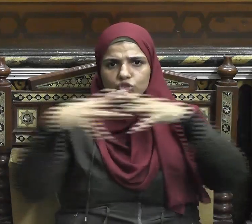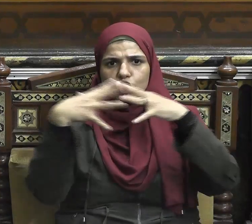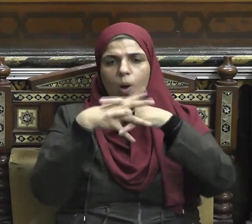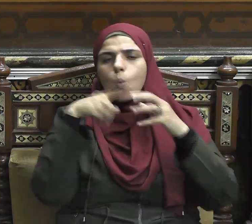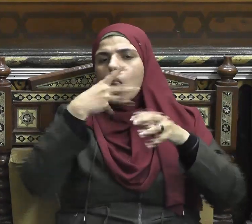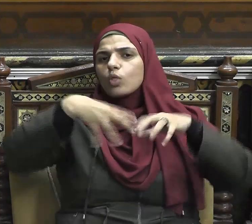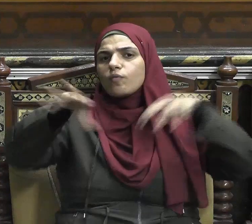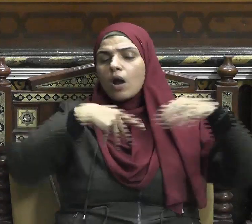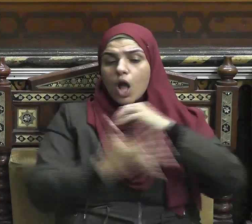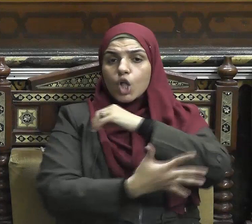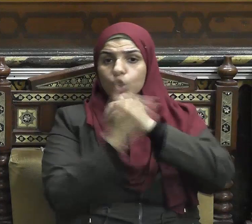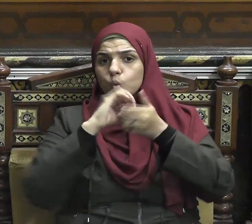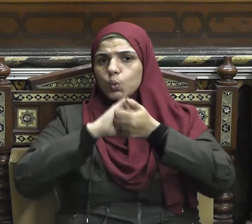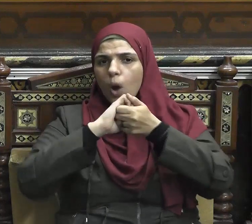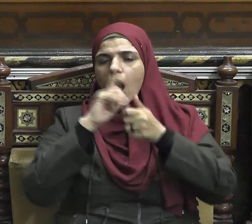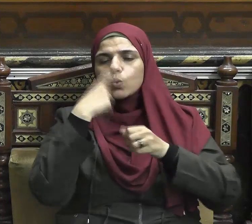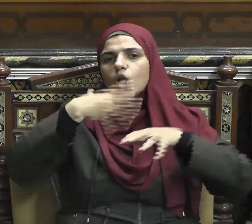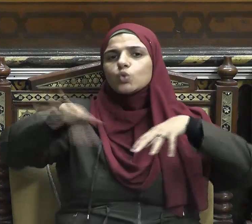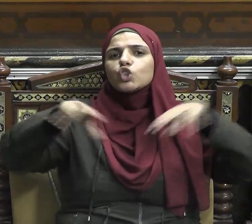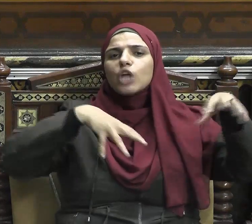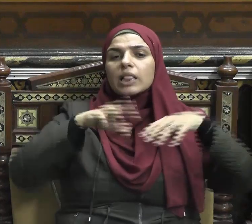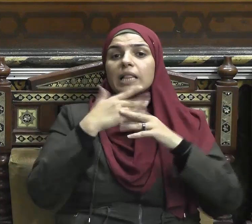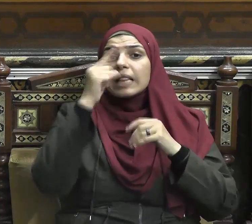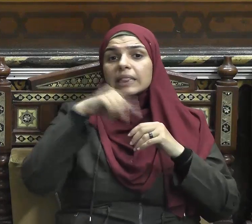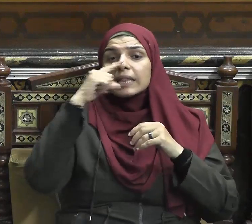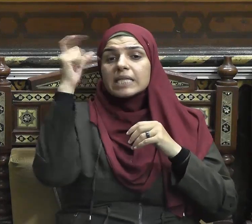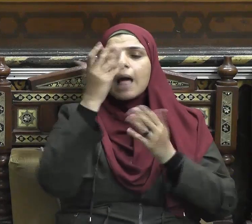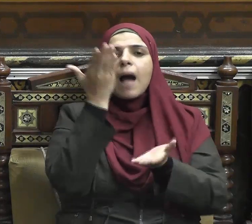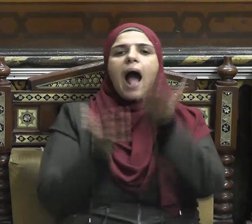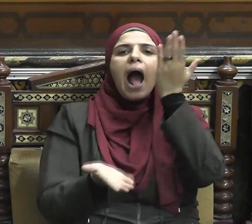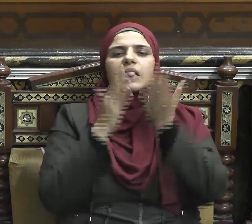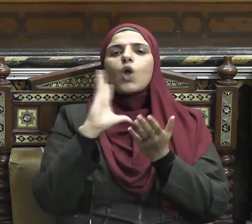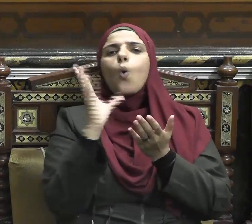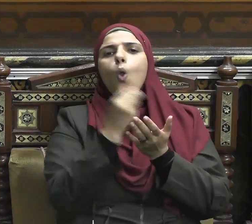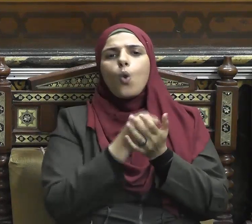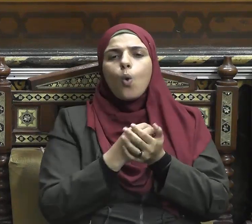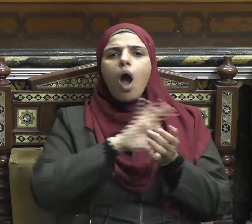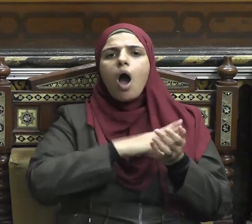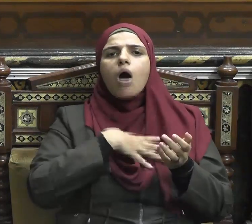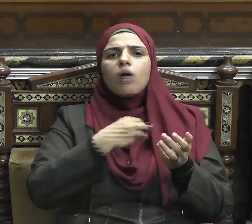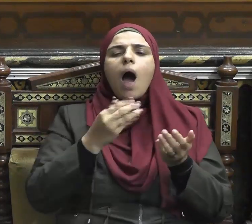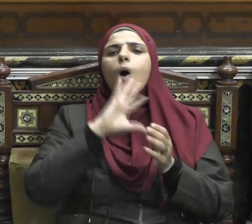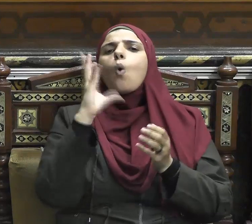الإسلام رسالة الإنسانية والحكمة